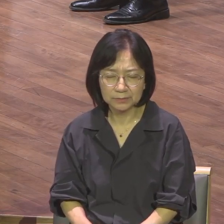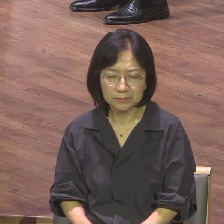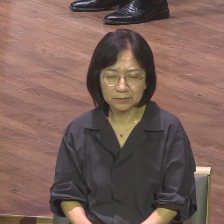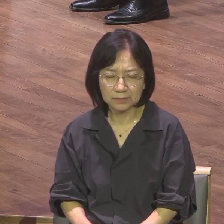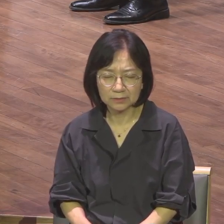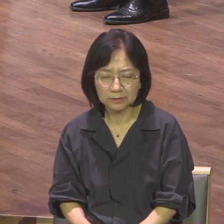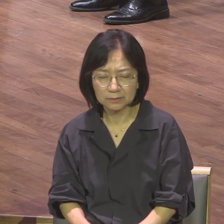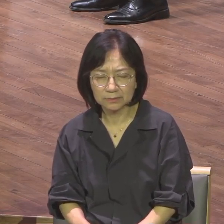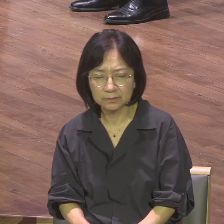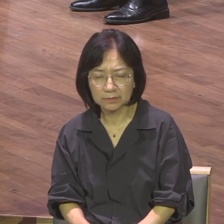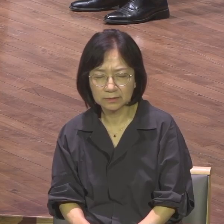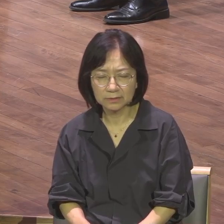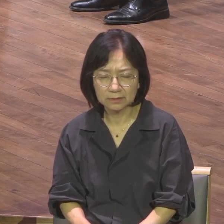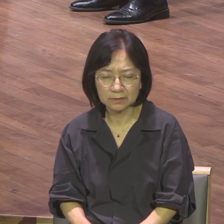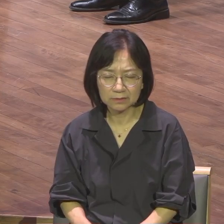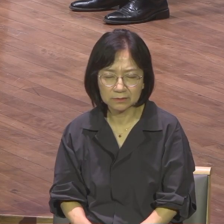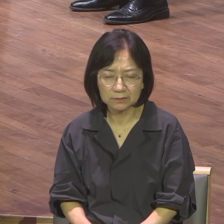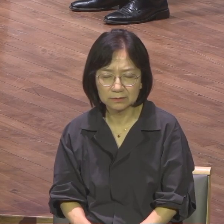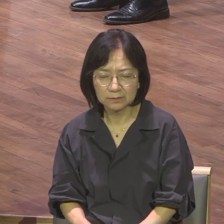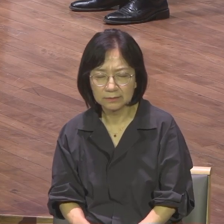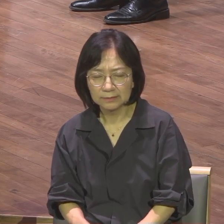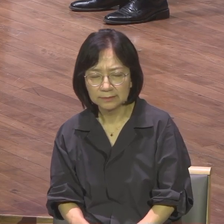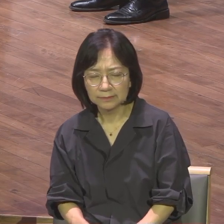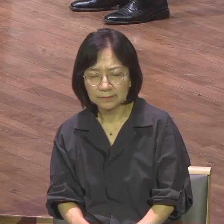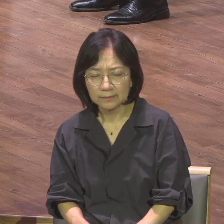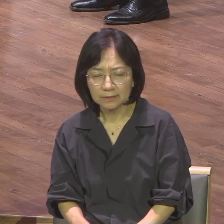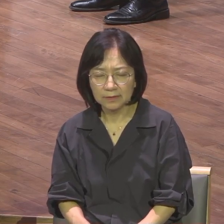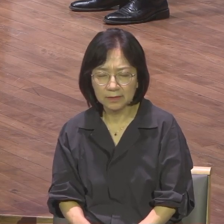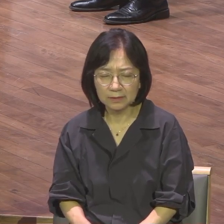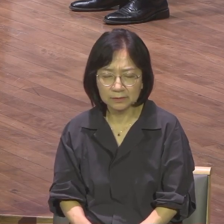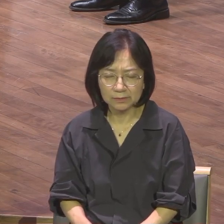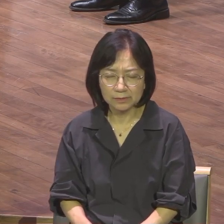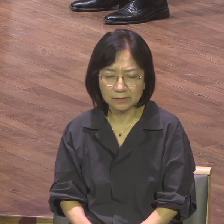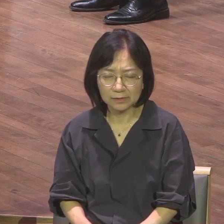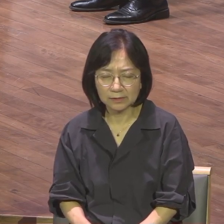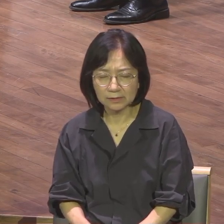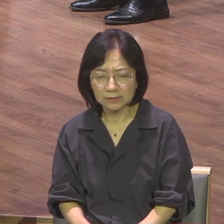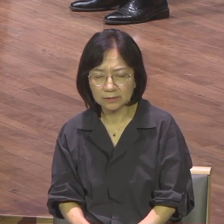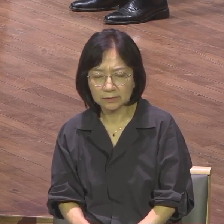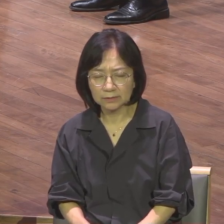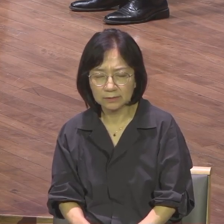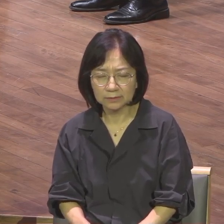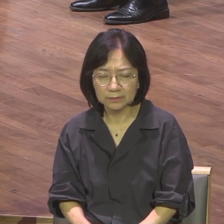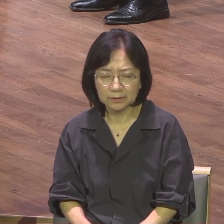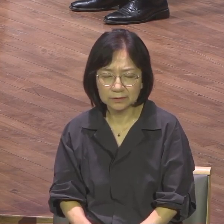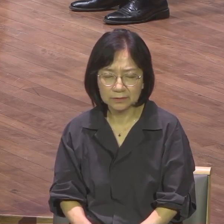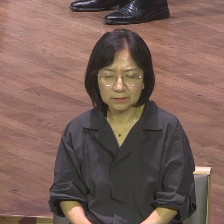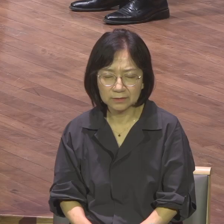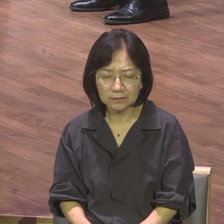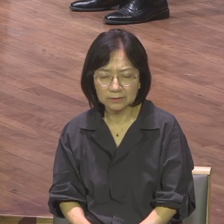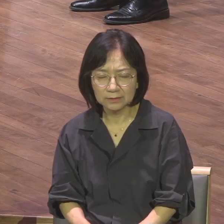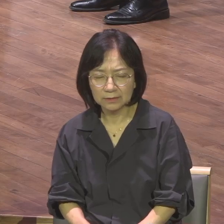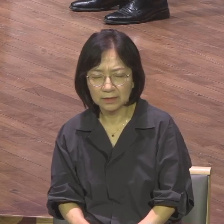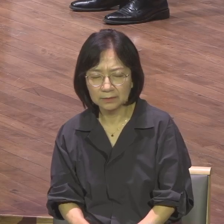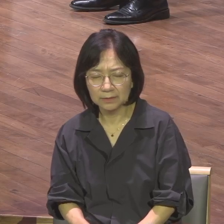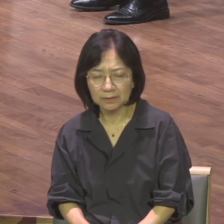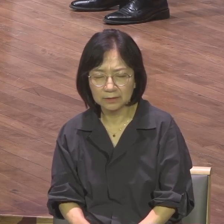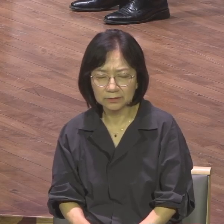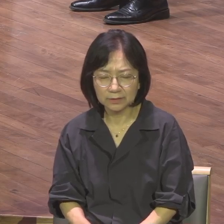우리의 시대들이 일어나서 이 시대와 이 후배와 우리 상실 저의 천천적으로 생명을 참고 모든